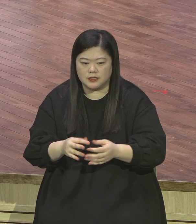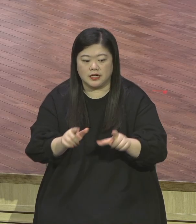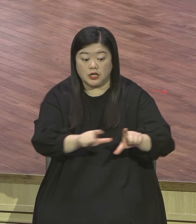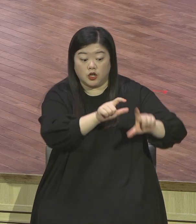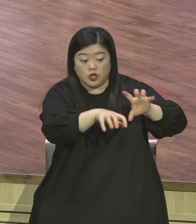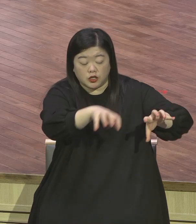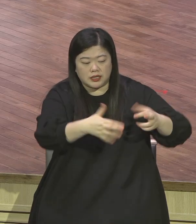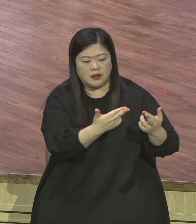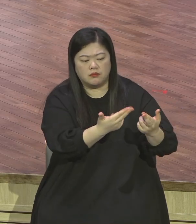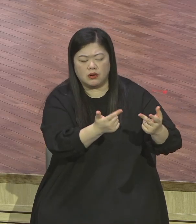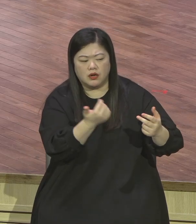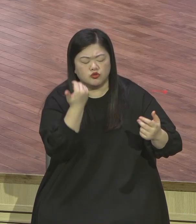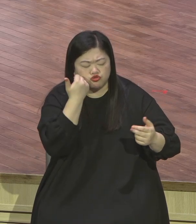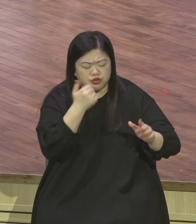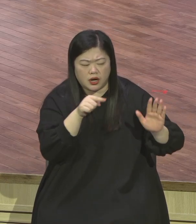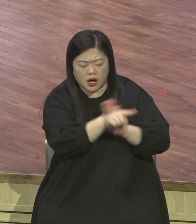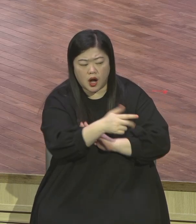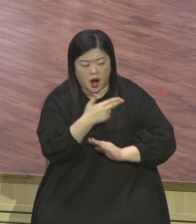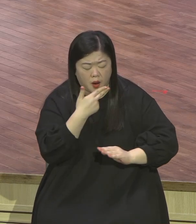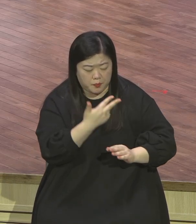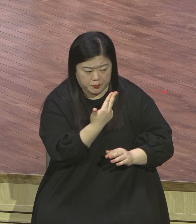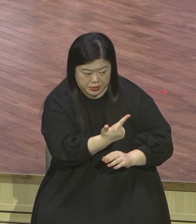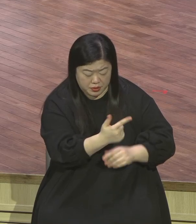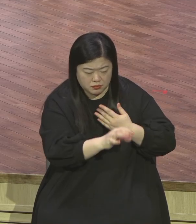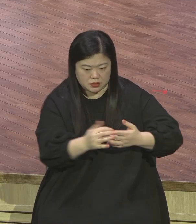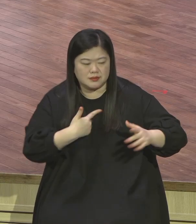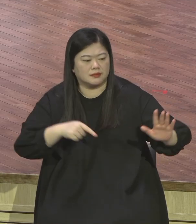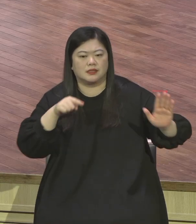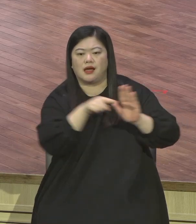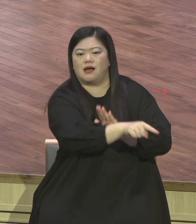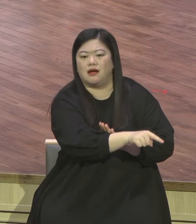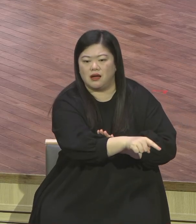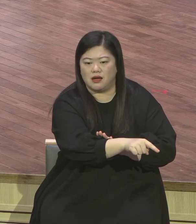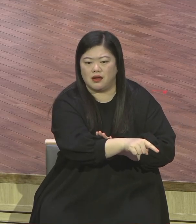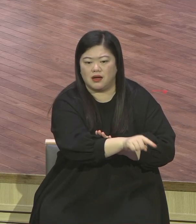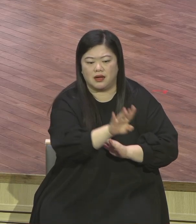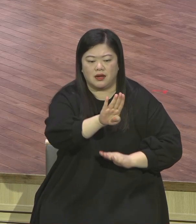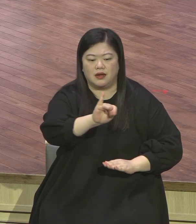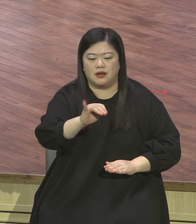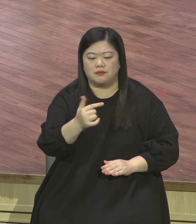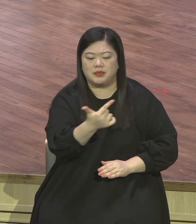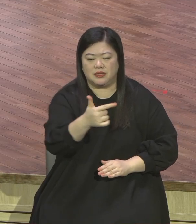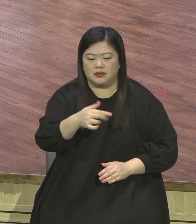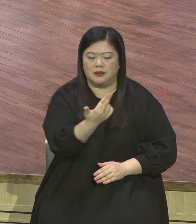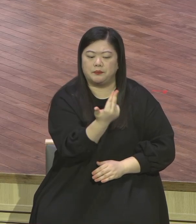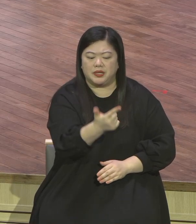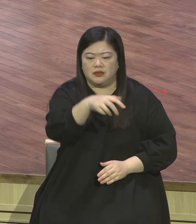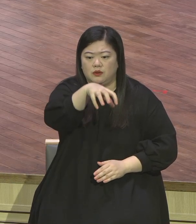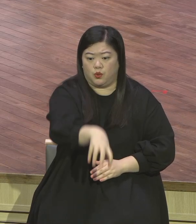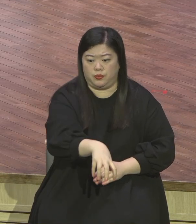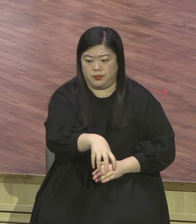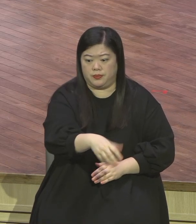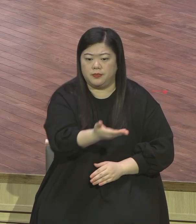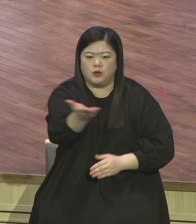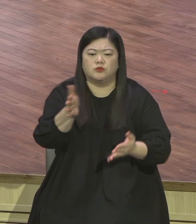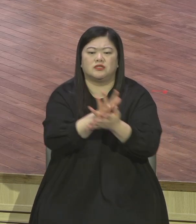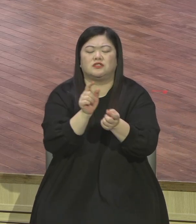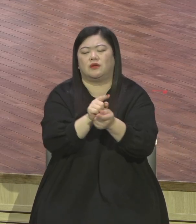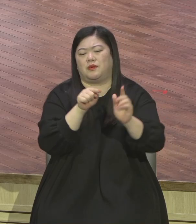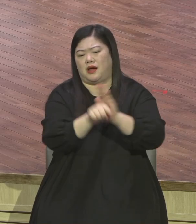채워나가는 그러한 이 일심적인 지속으로 그렇게 나가야 됩니다 제가 본당 헌당에 대해서